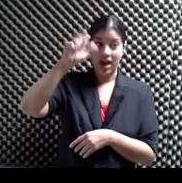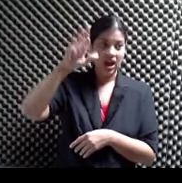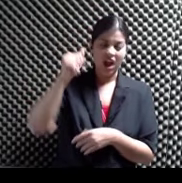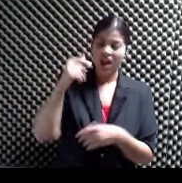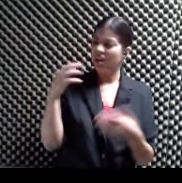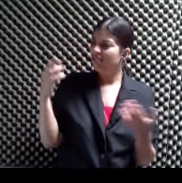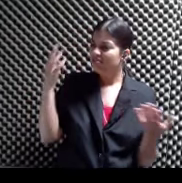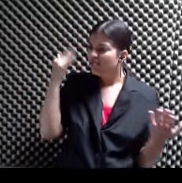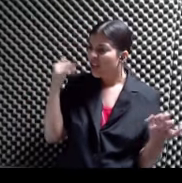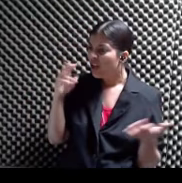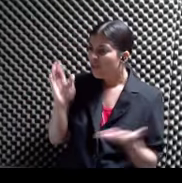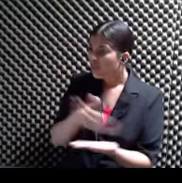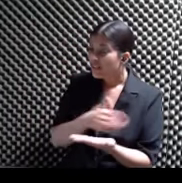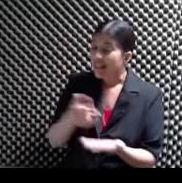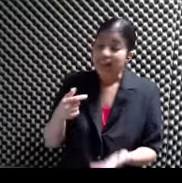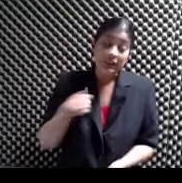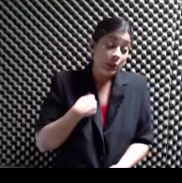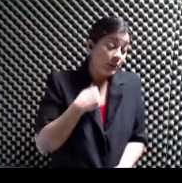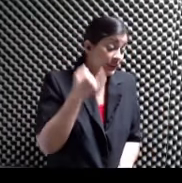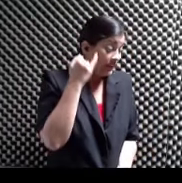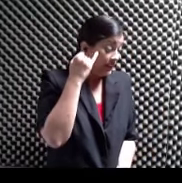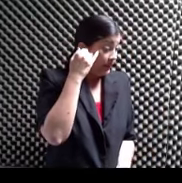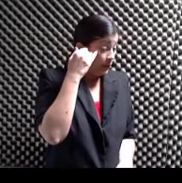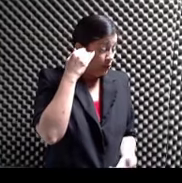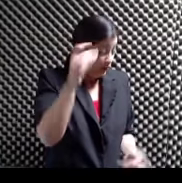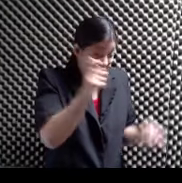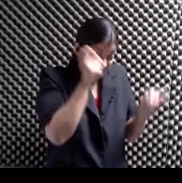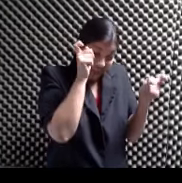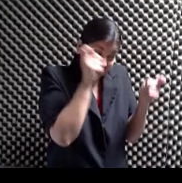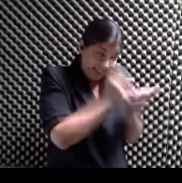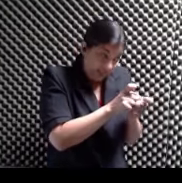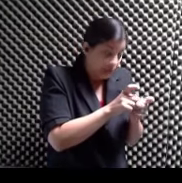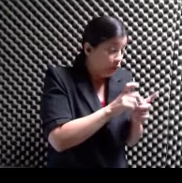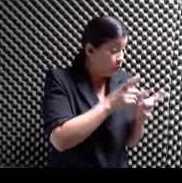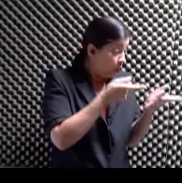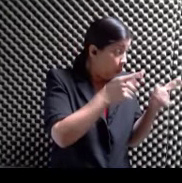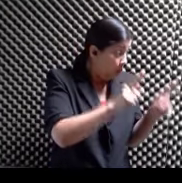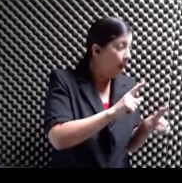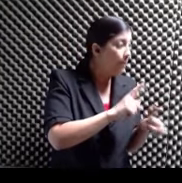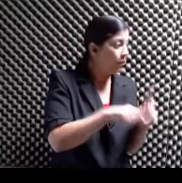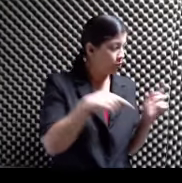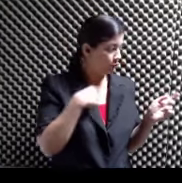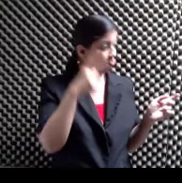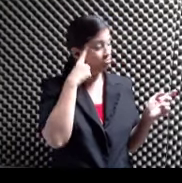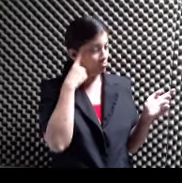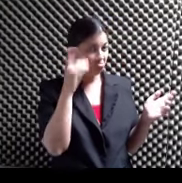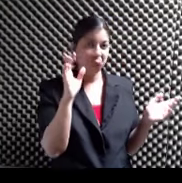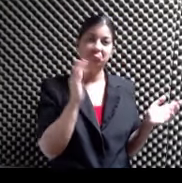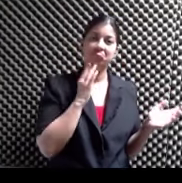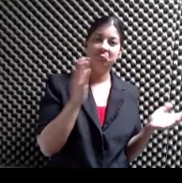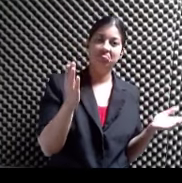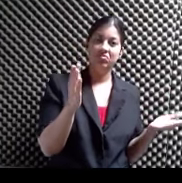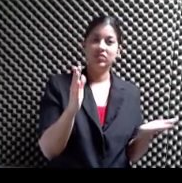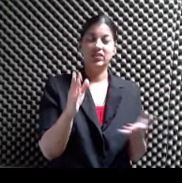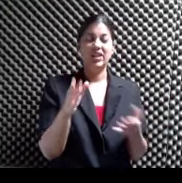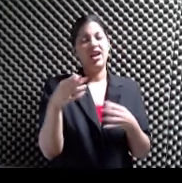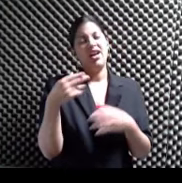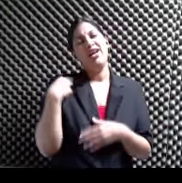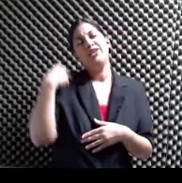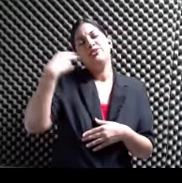No tengo mucho conocimiento De qué es lo que va a suceder Pero presumo que Debe ser que va a haber Algún tipo de historia jíbara Ok